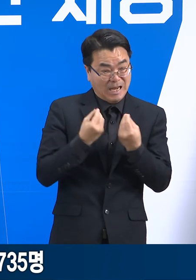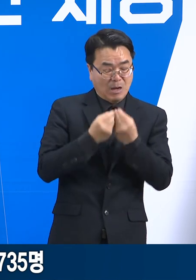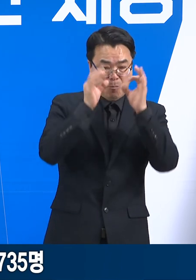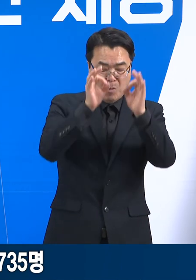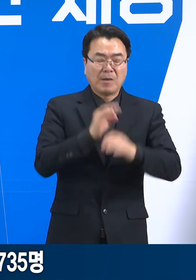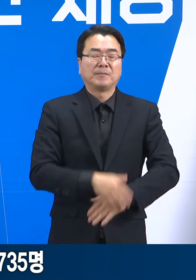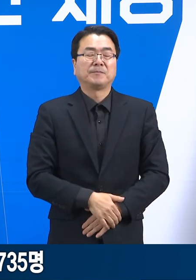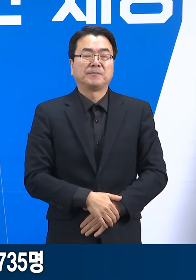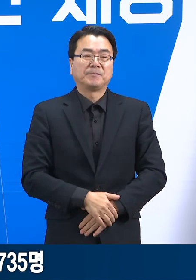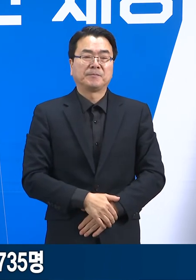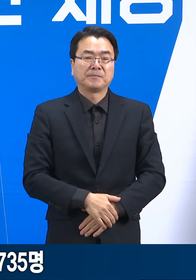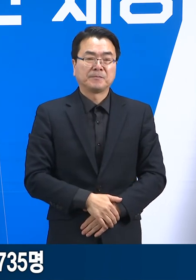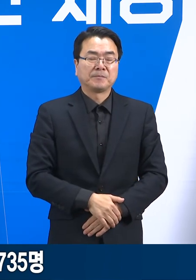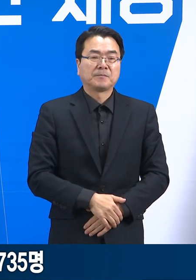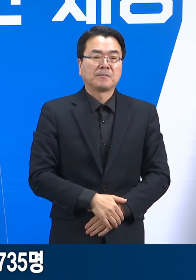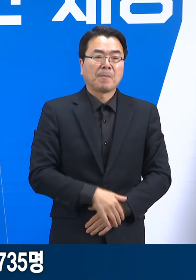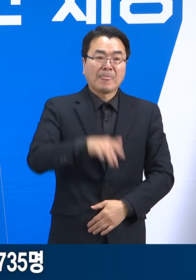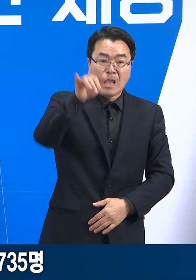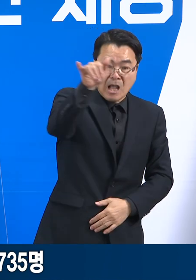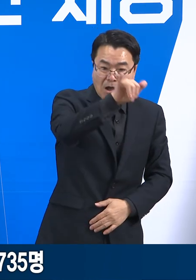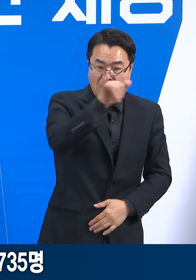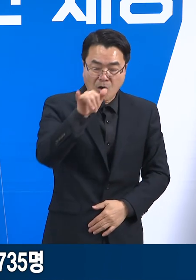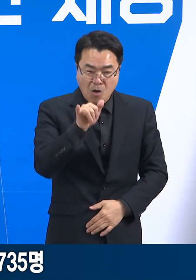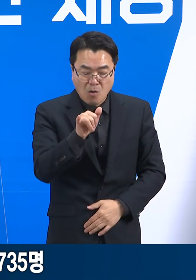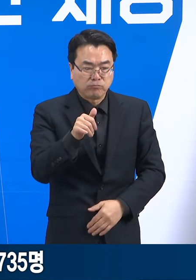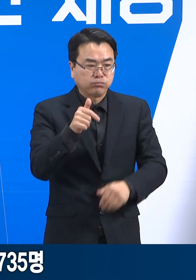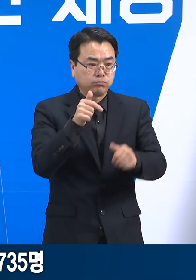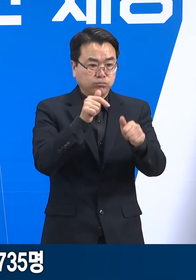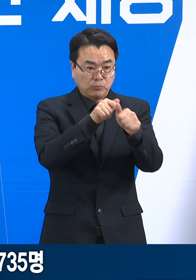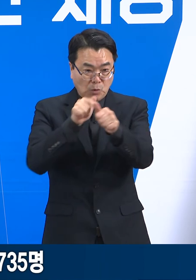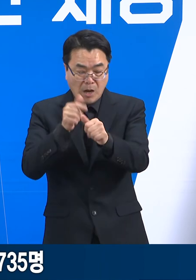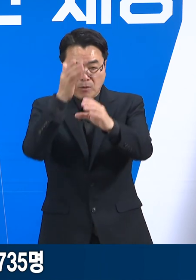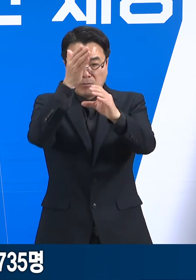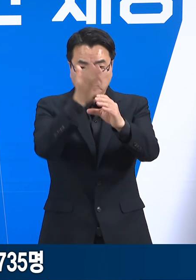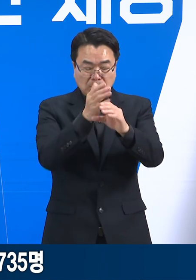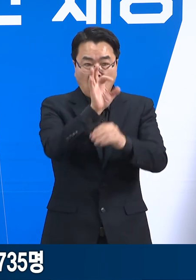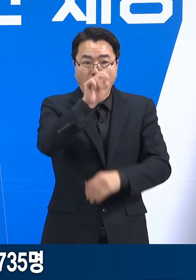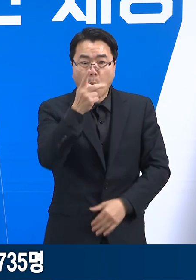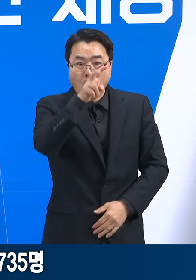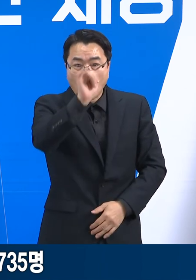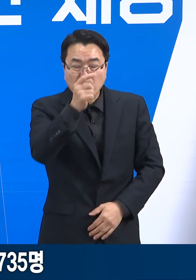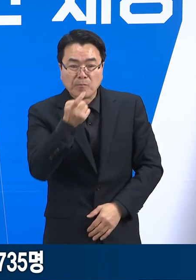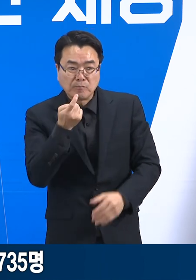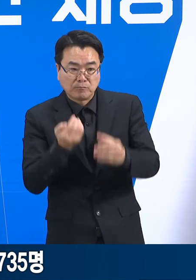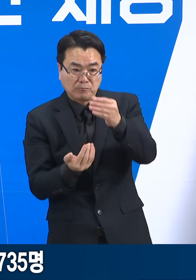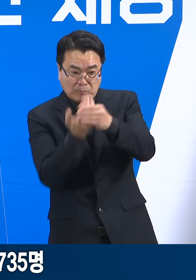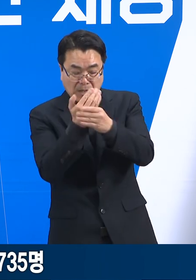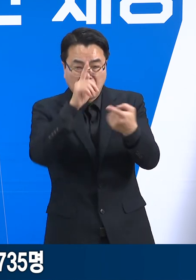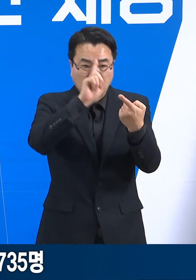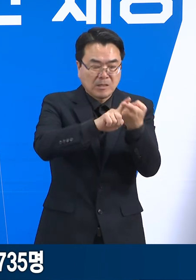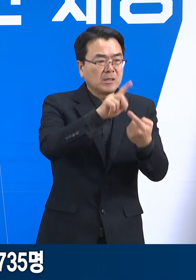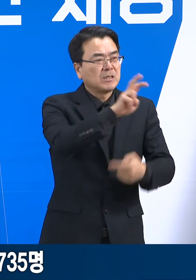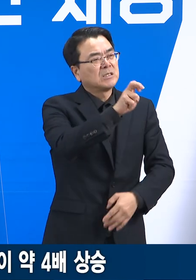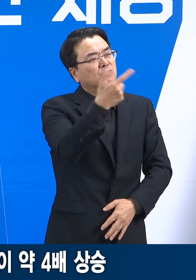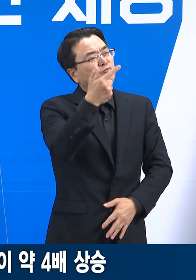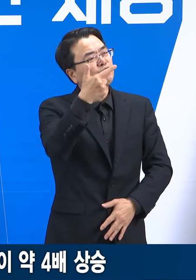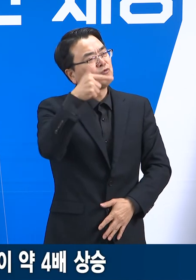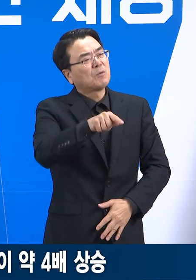1월 2주차 전국 국내 감염 사례 중 오미크론 변이 바이러스 검출률은 26.7%입니다.